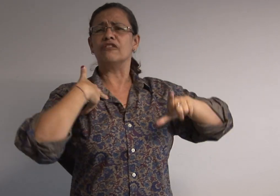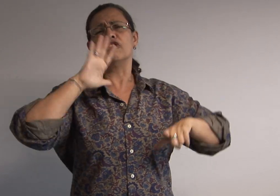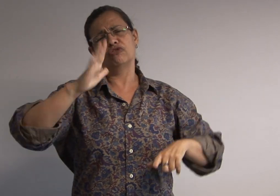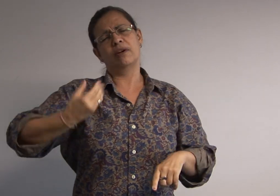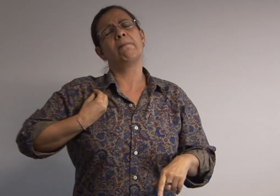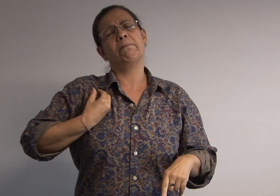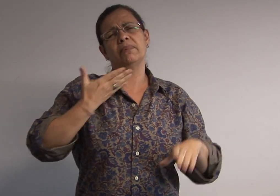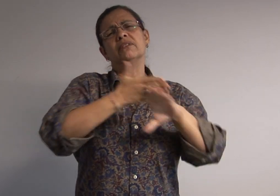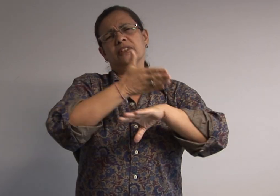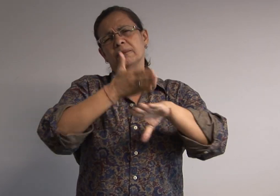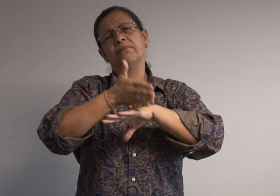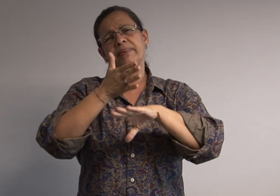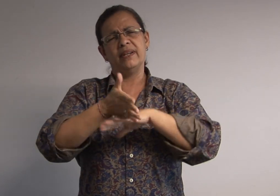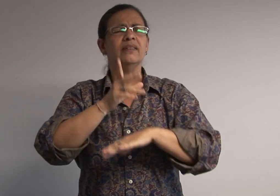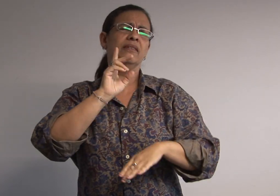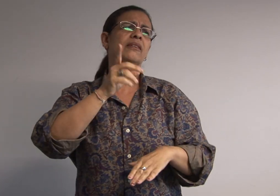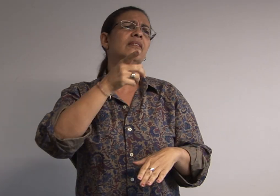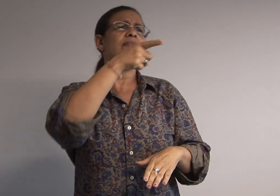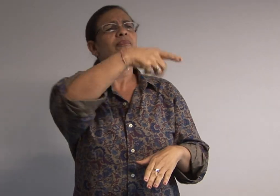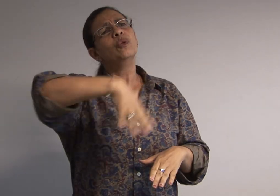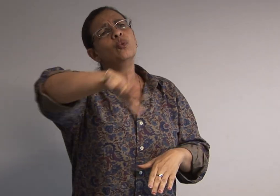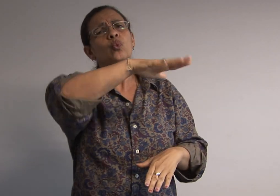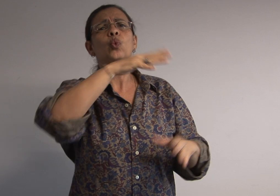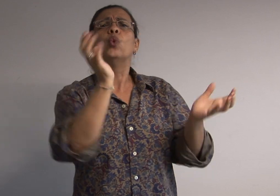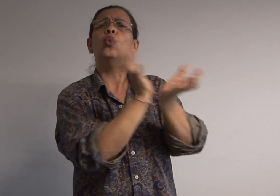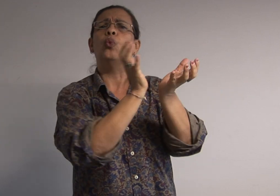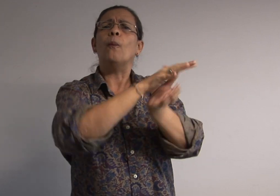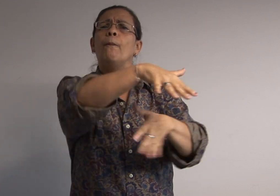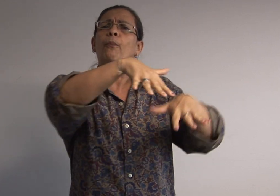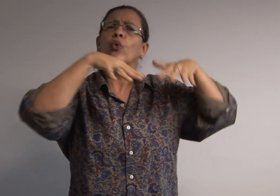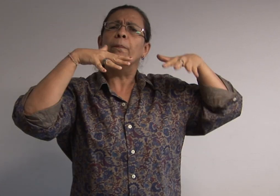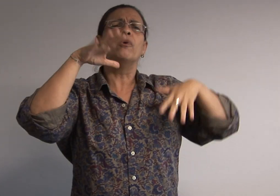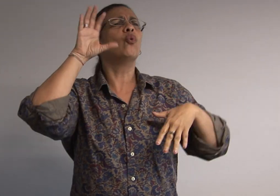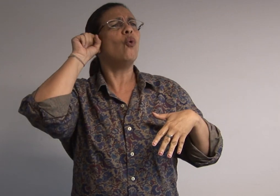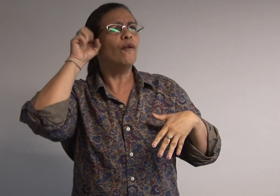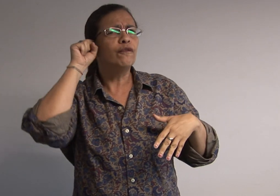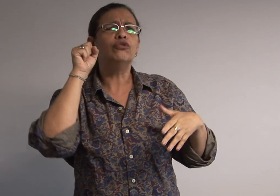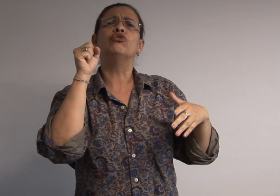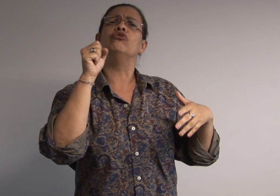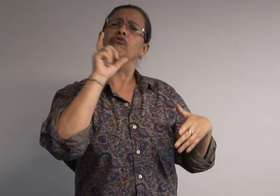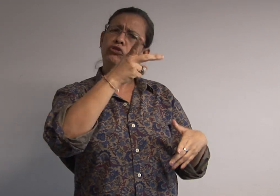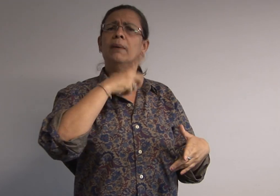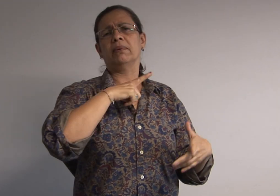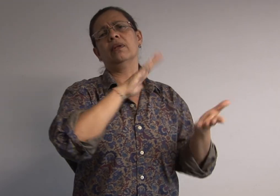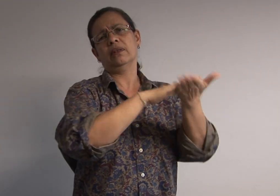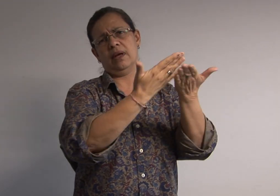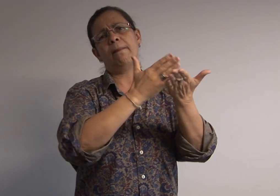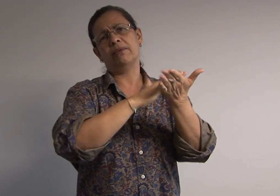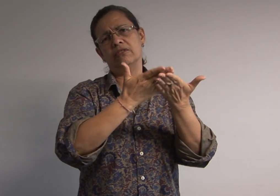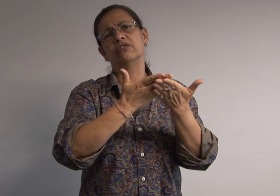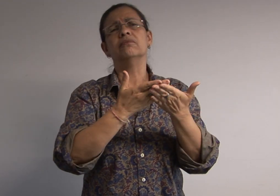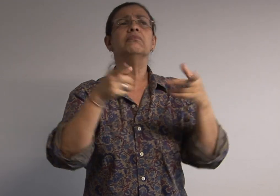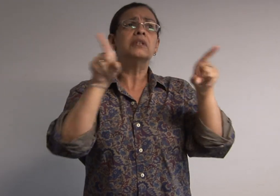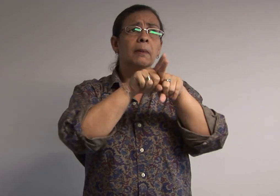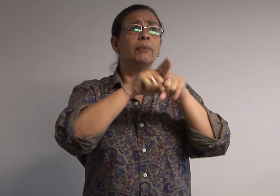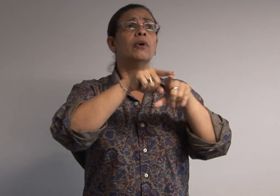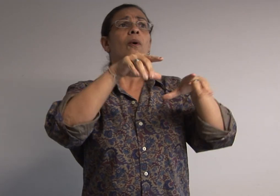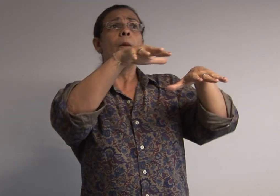achei bem interessante. Já tinha participado anteriormente de algumas videoconferências, com um público